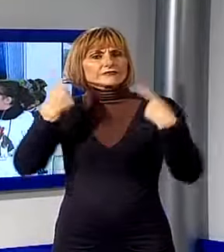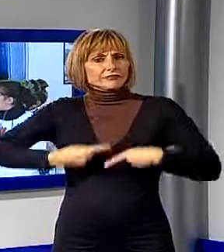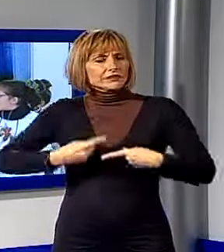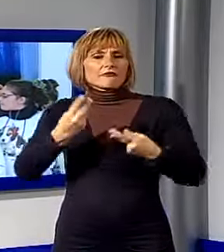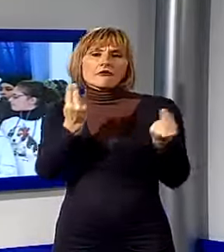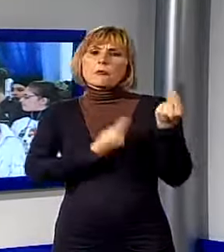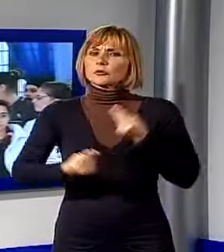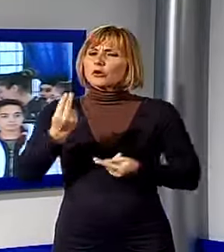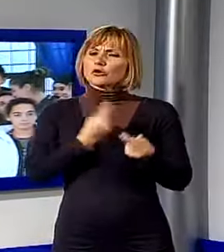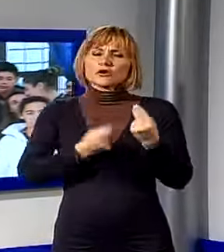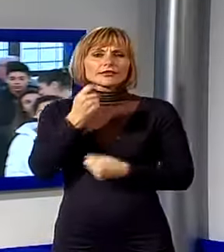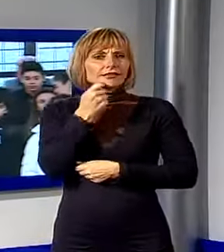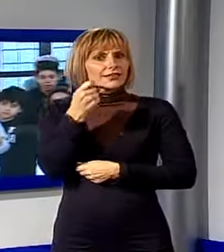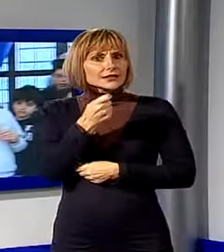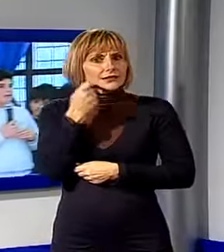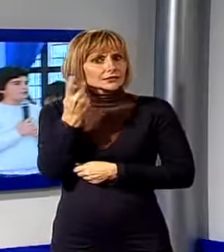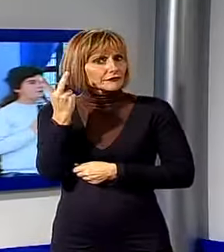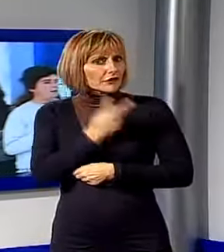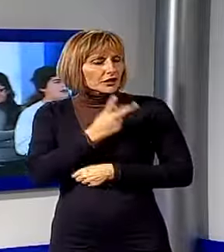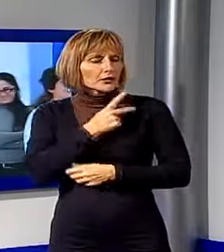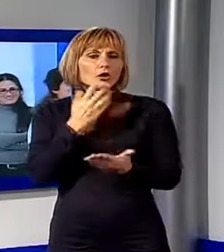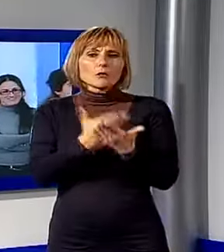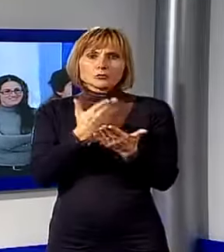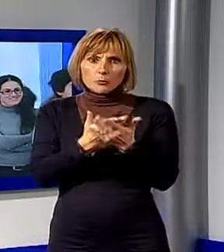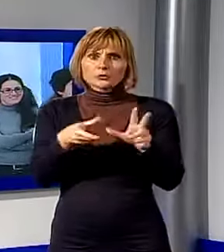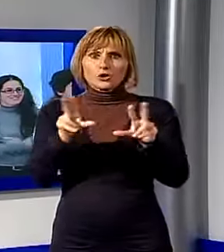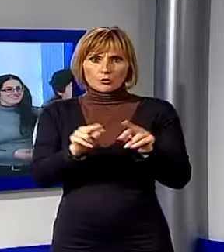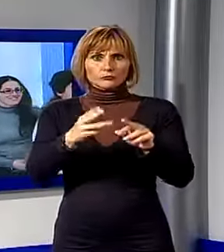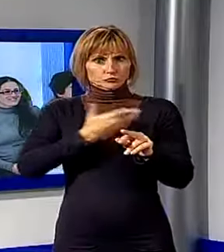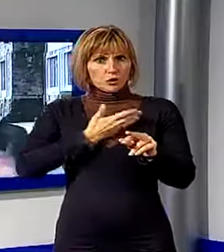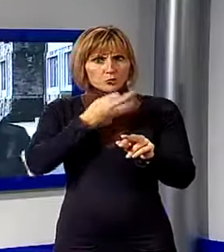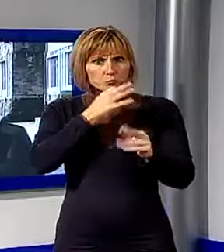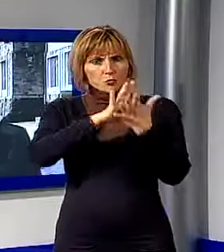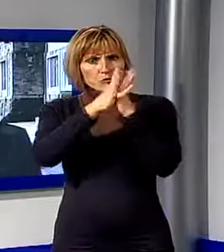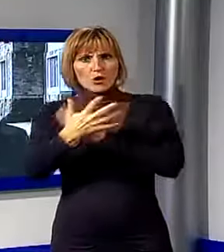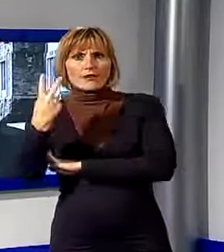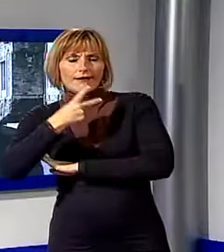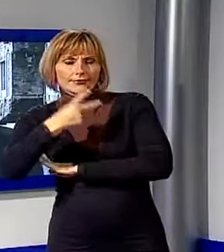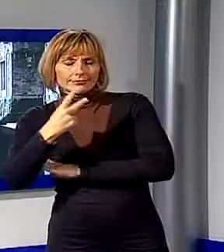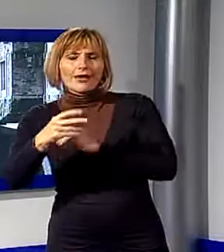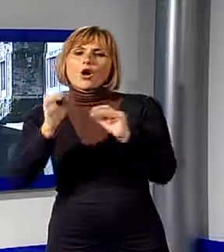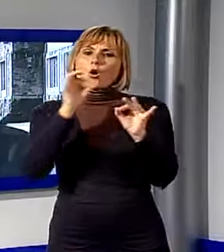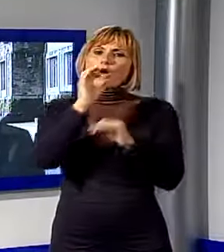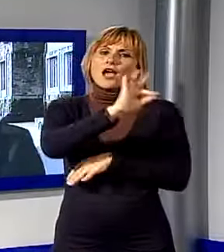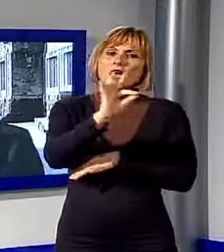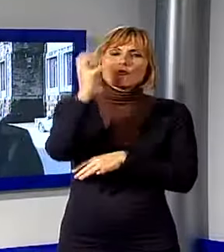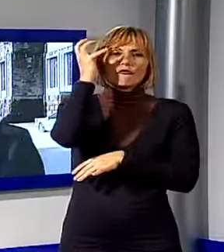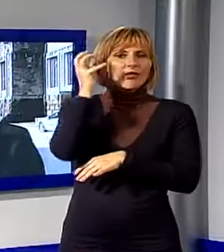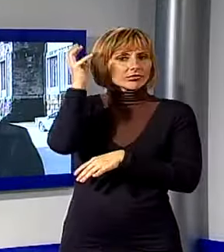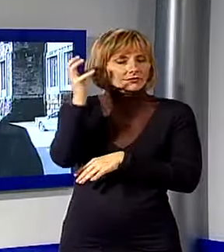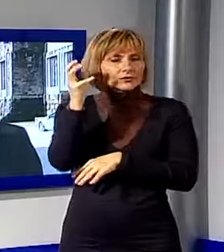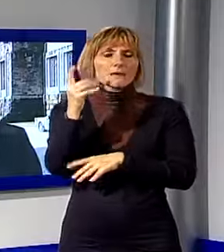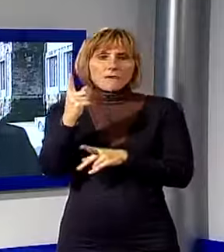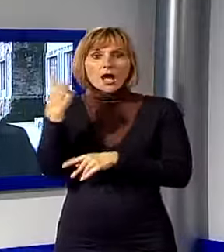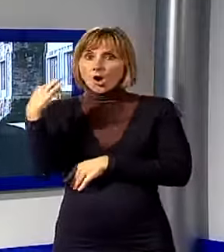progetti molto interessanti con proposte anche innovativi e fattibili, fantasiose e però davvero